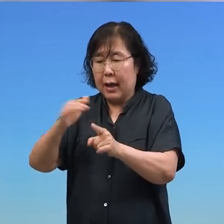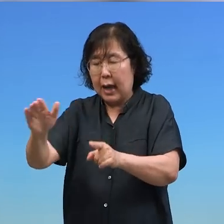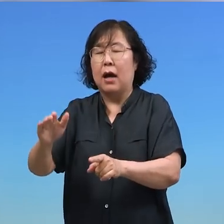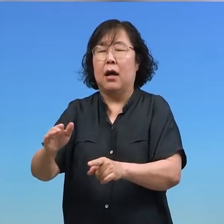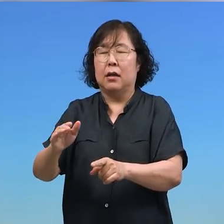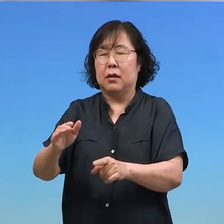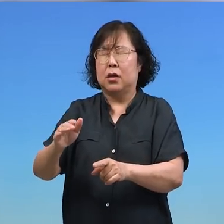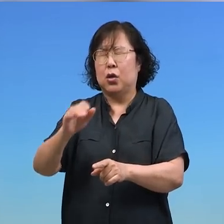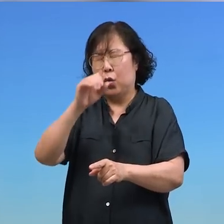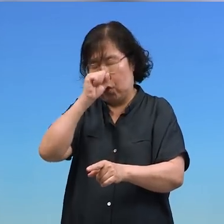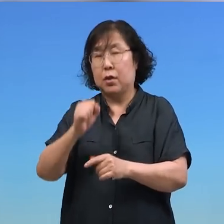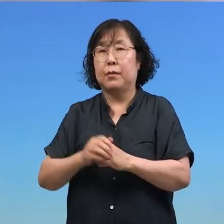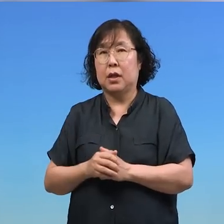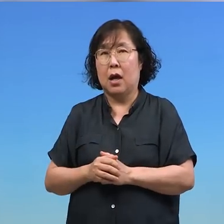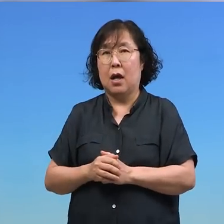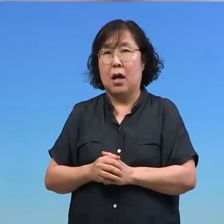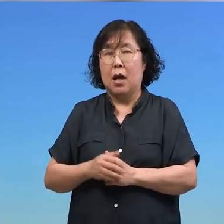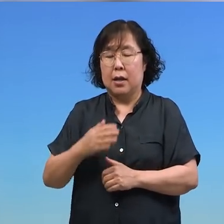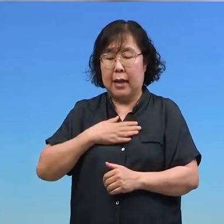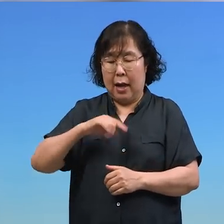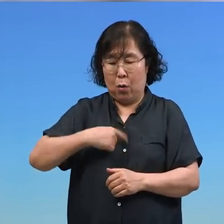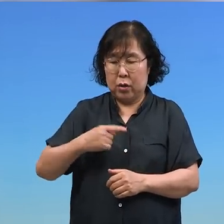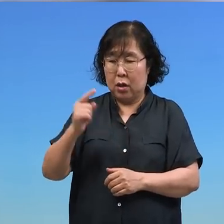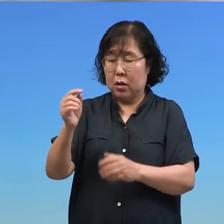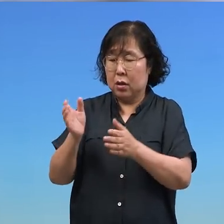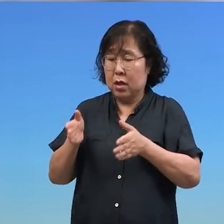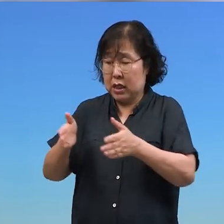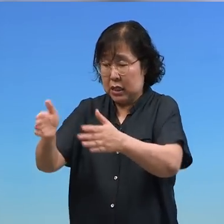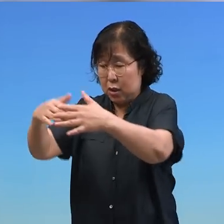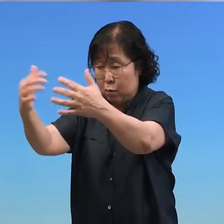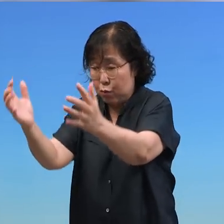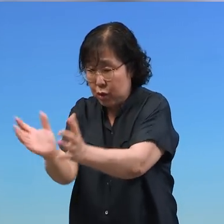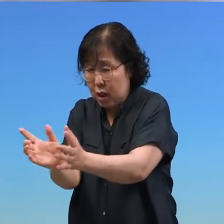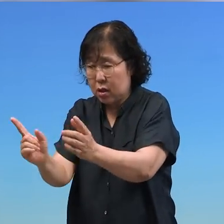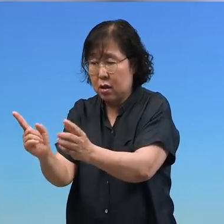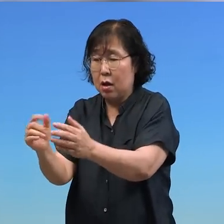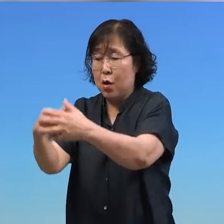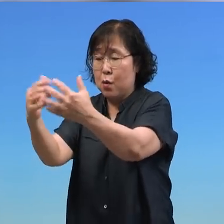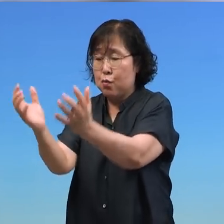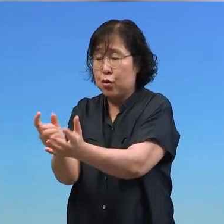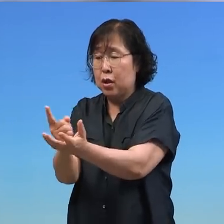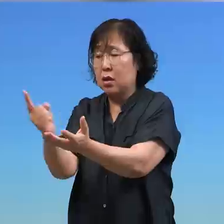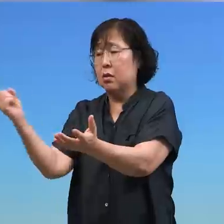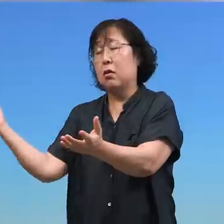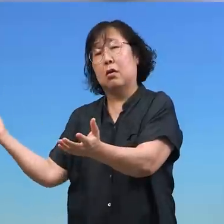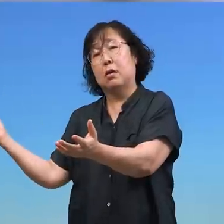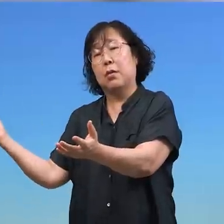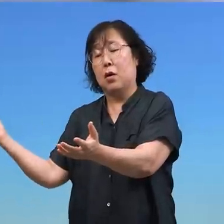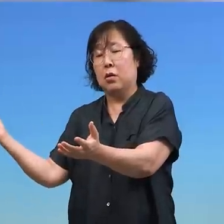그것이 무서운 거예요 그래서 함께 성장하는 겁니다 함께 가는 겁니다 함께 꿈을 꾸는 겁니다